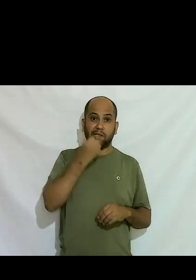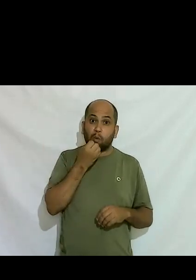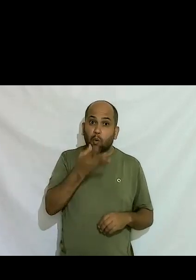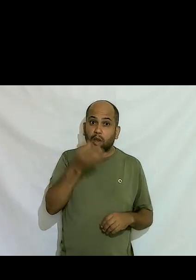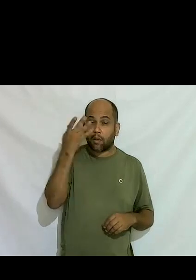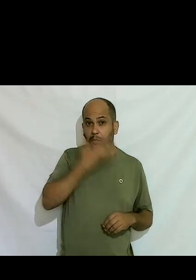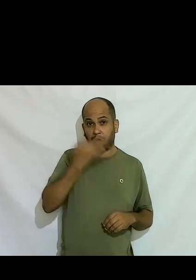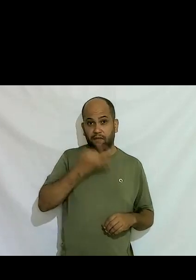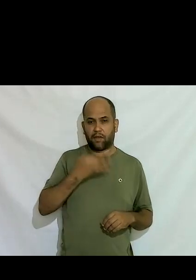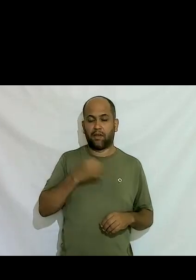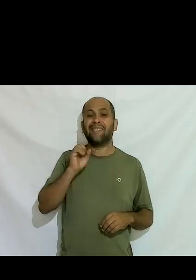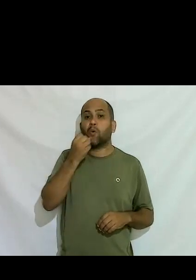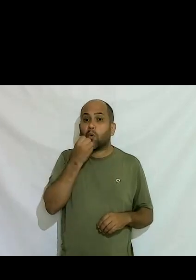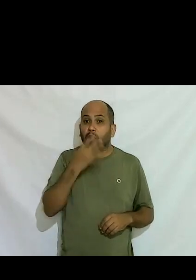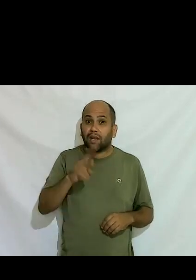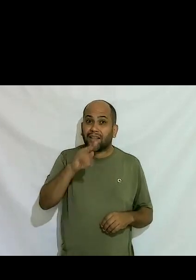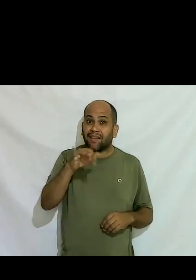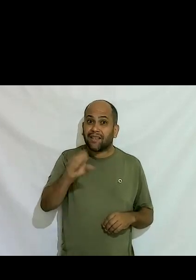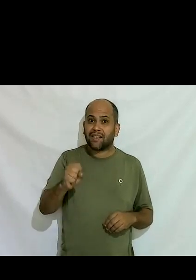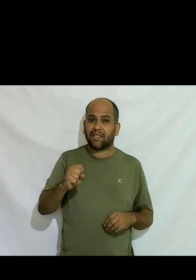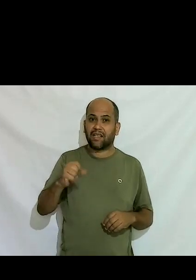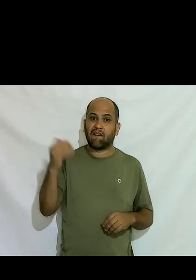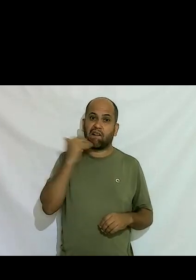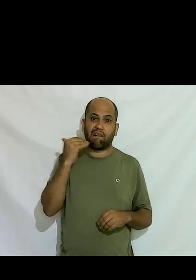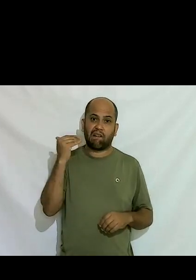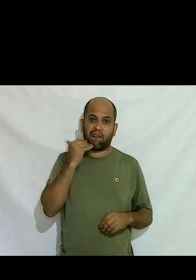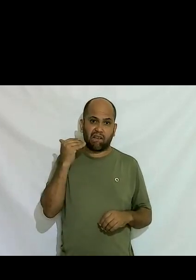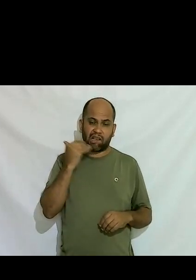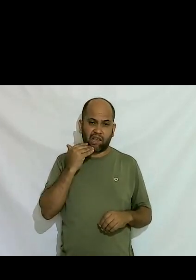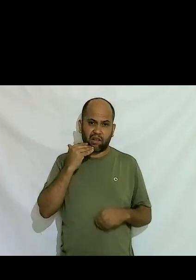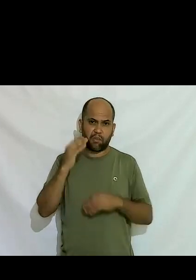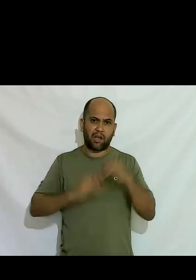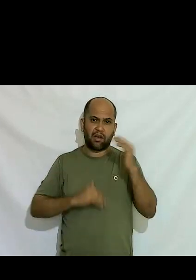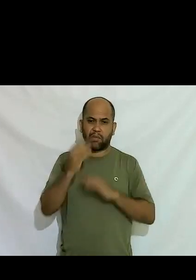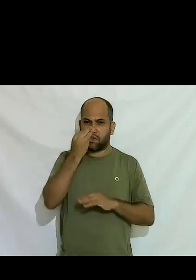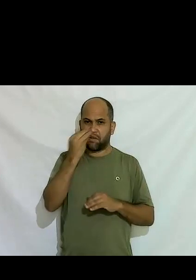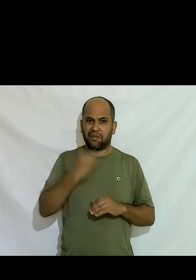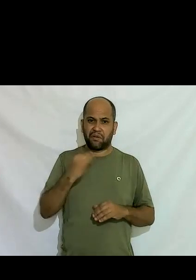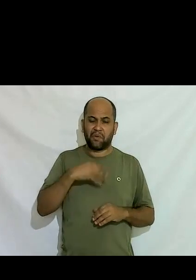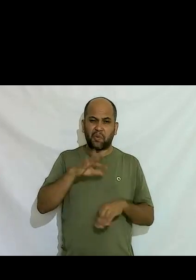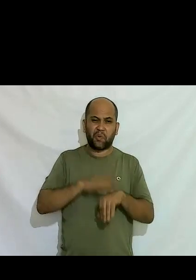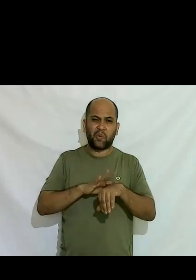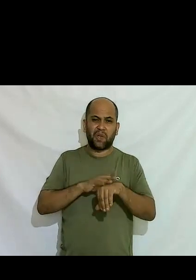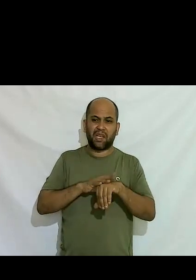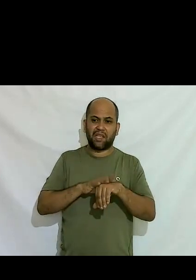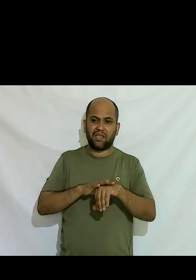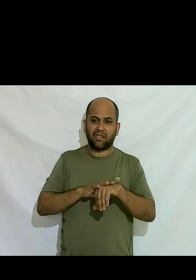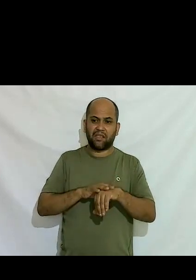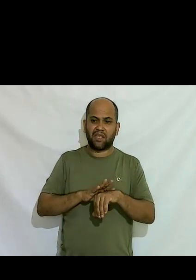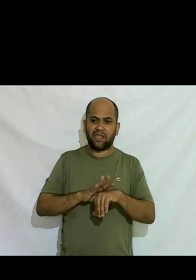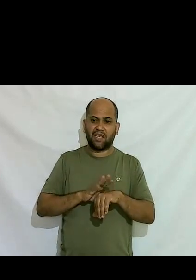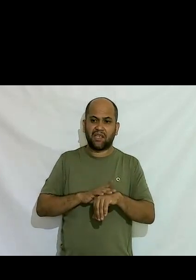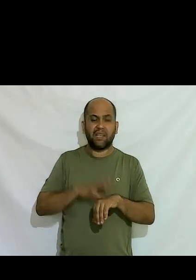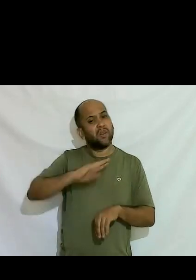se eu conto que eu sou trans eu posso ser debilmental eu posso ser incapaz doente né que raio que não é